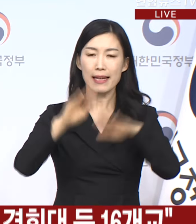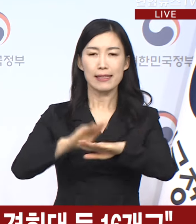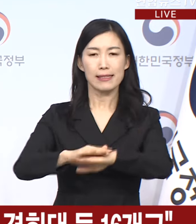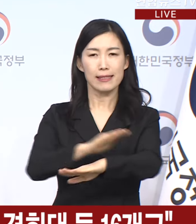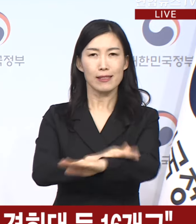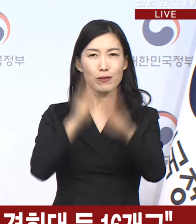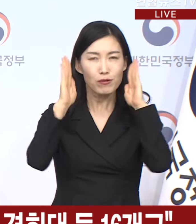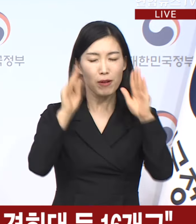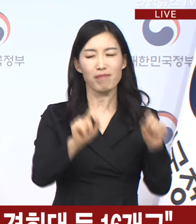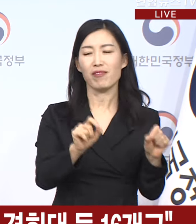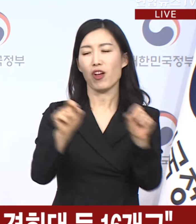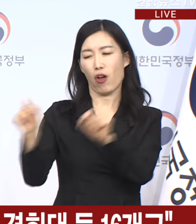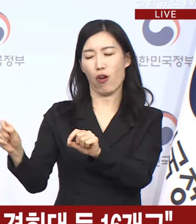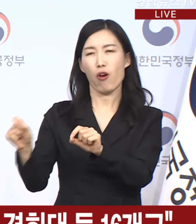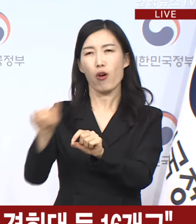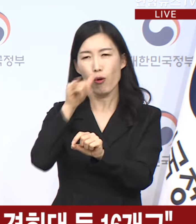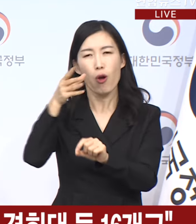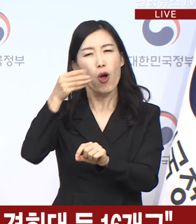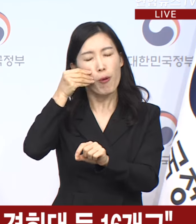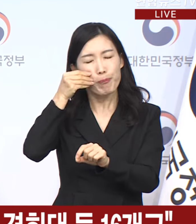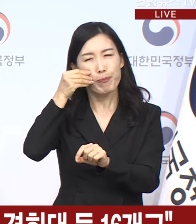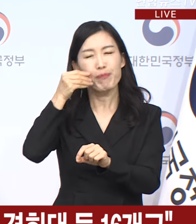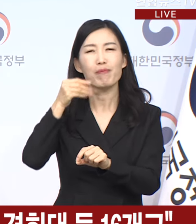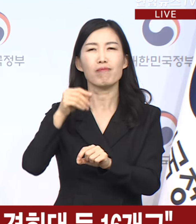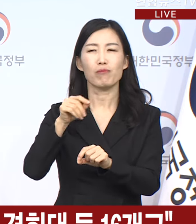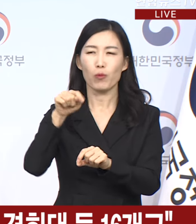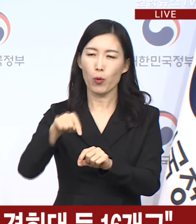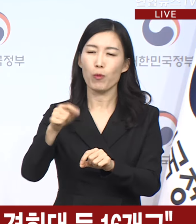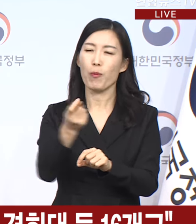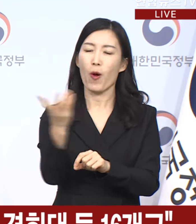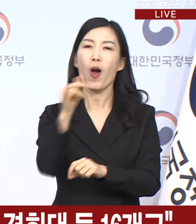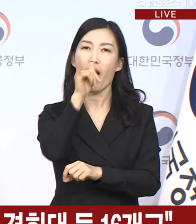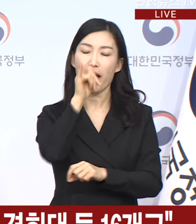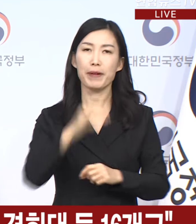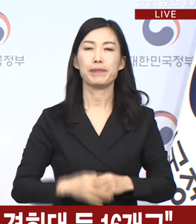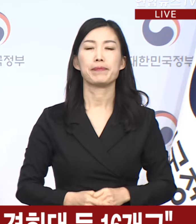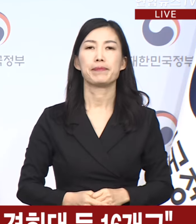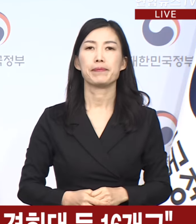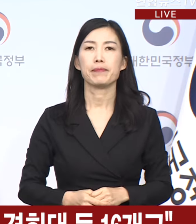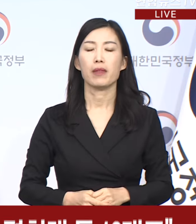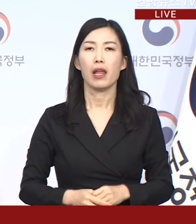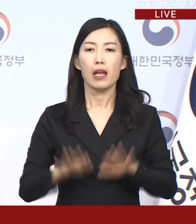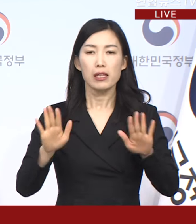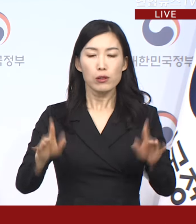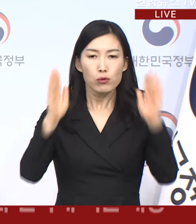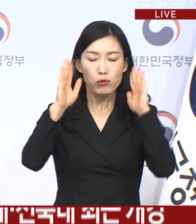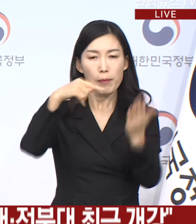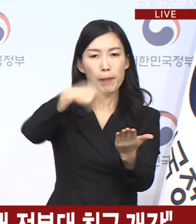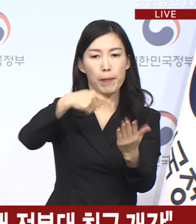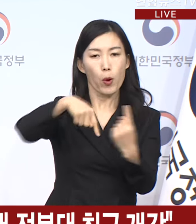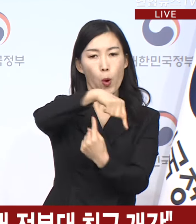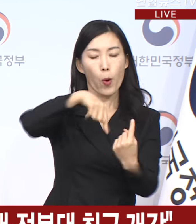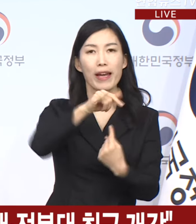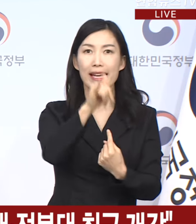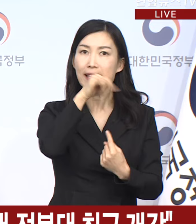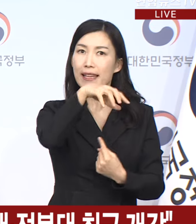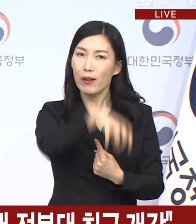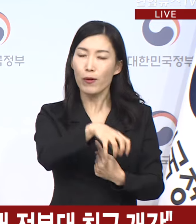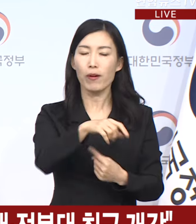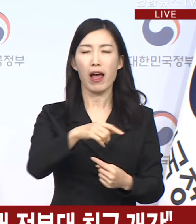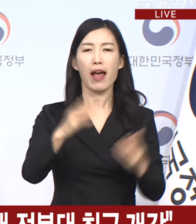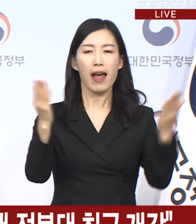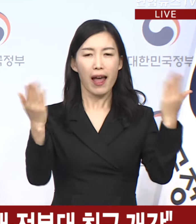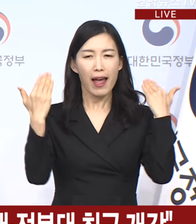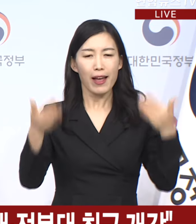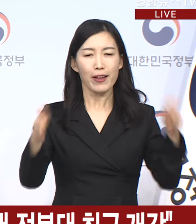연기되거나 중단된 사례도 포함되고 있습니다. 수업이 진행되고 있는 대학들은 여건에